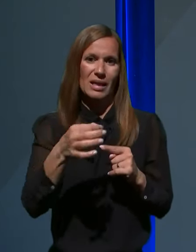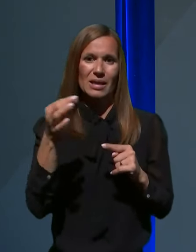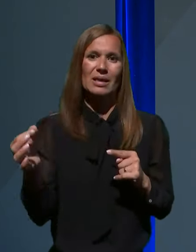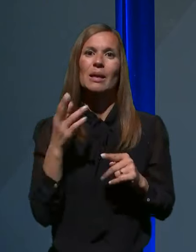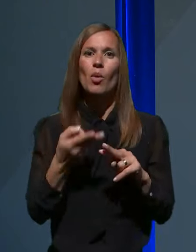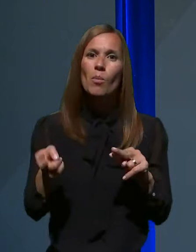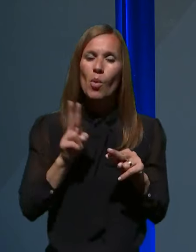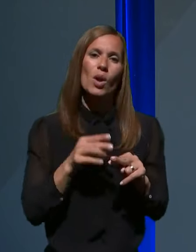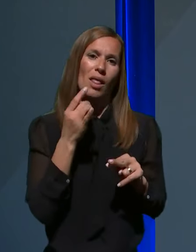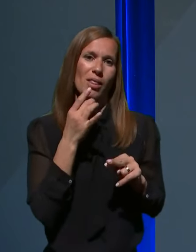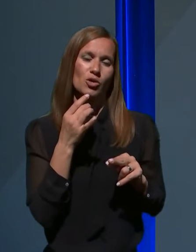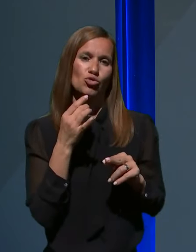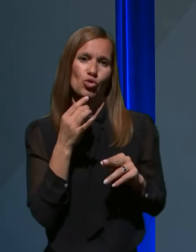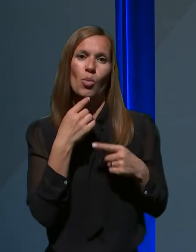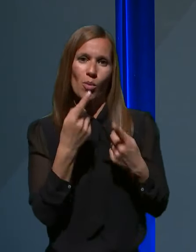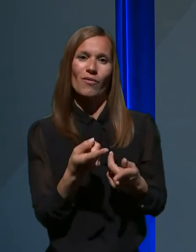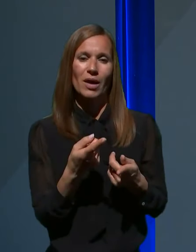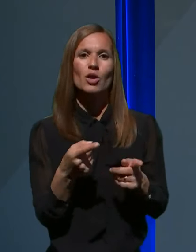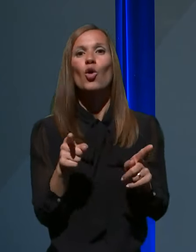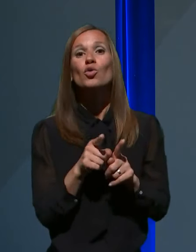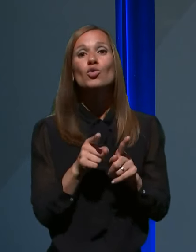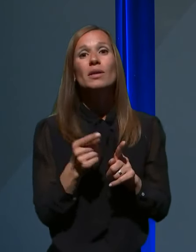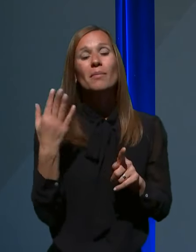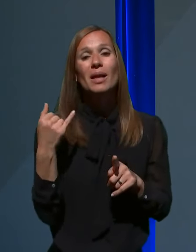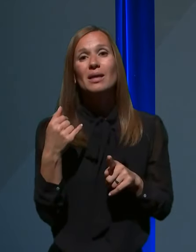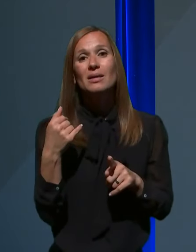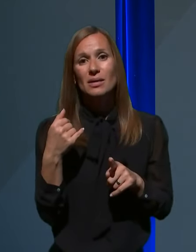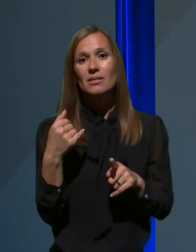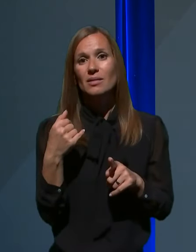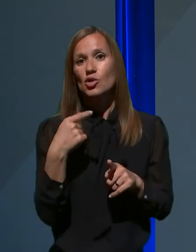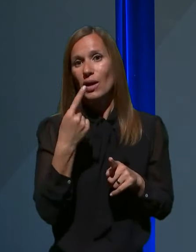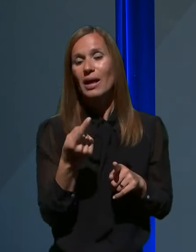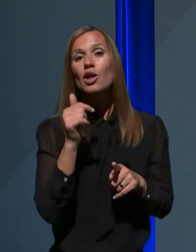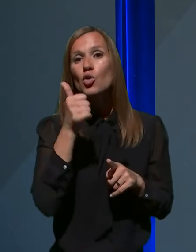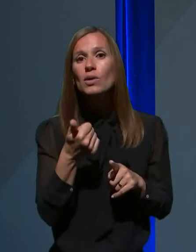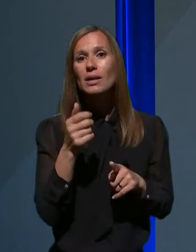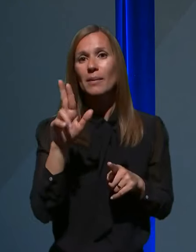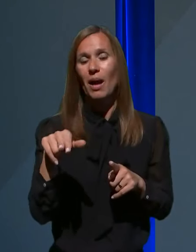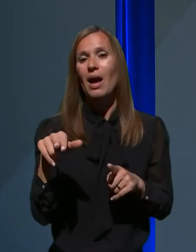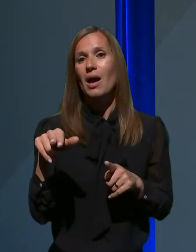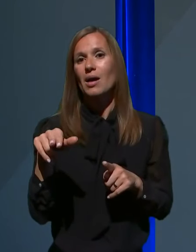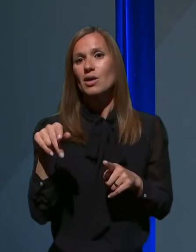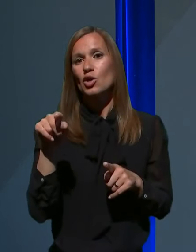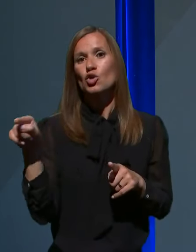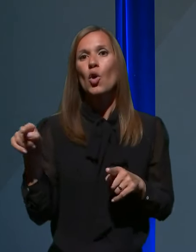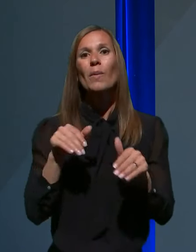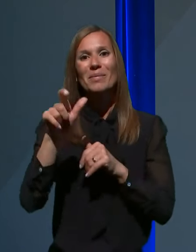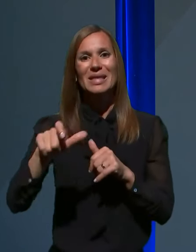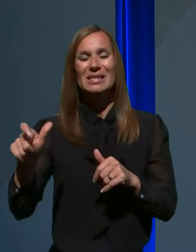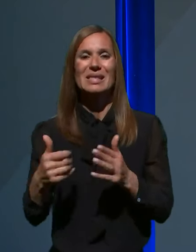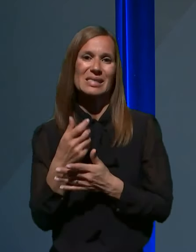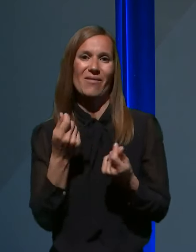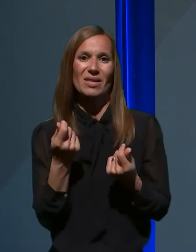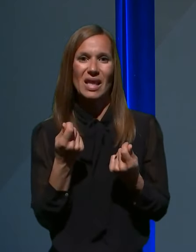povedal. Tudi v napovedi je bilo rečeno, da imajo jutri ministri za finance, pač